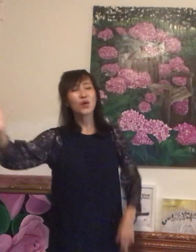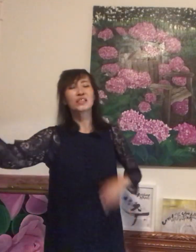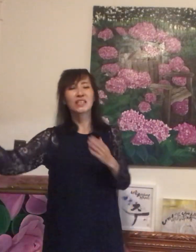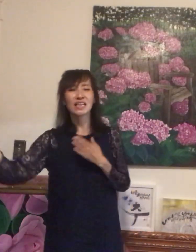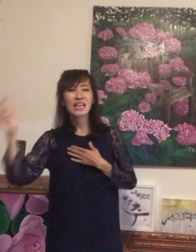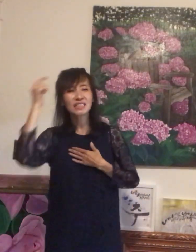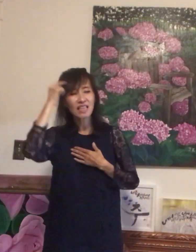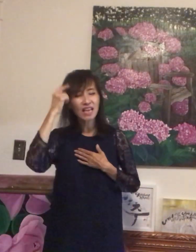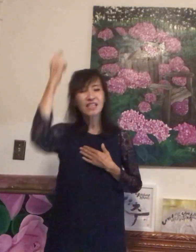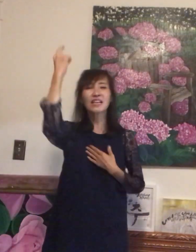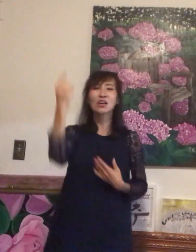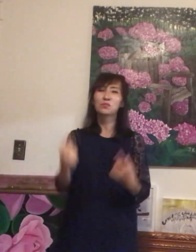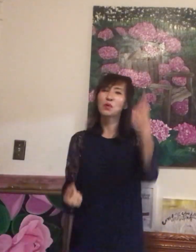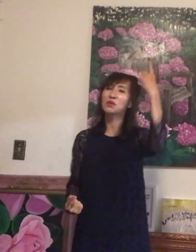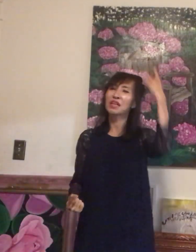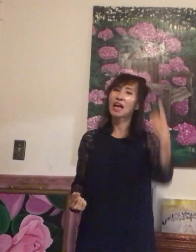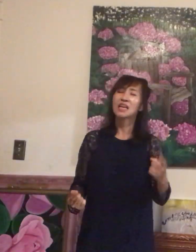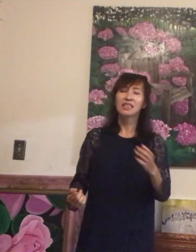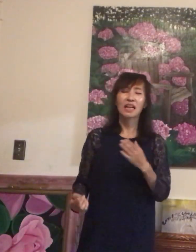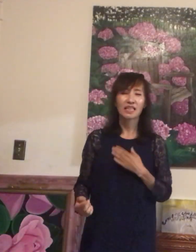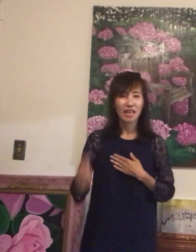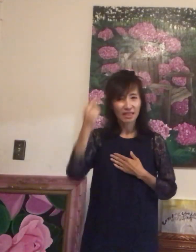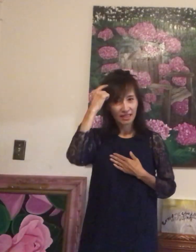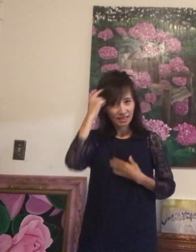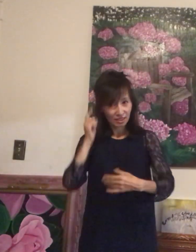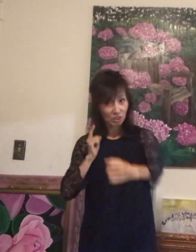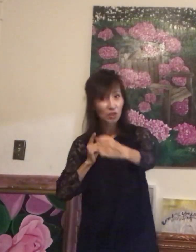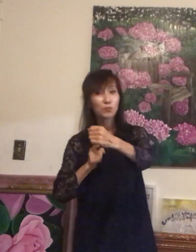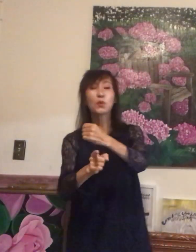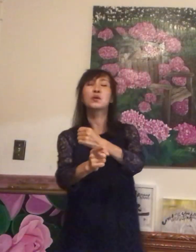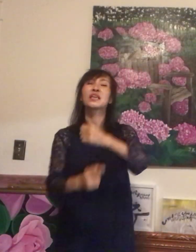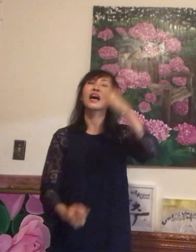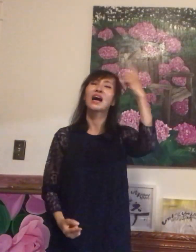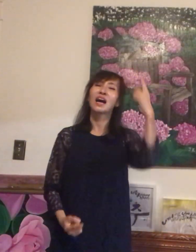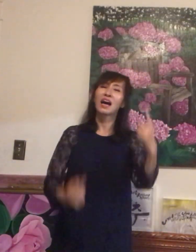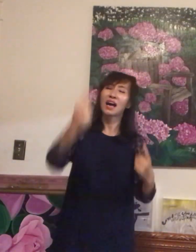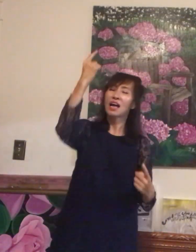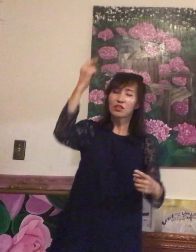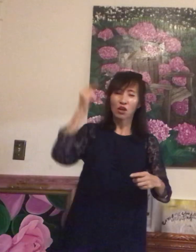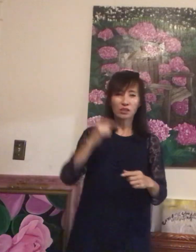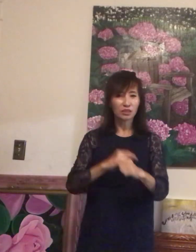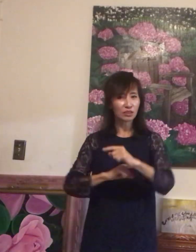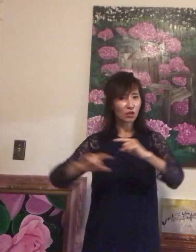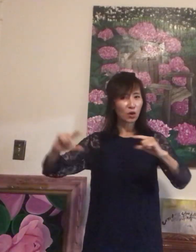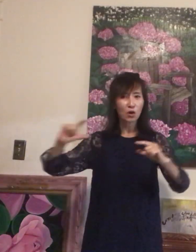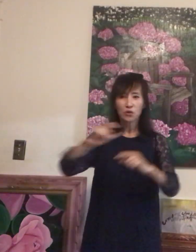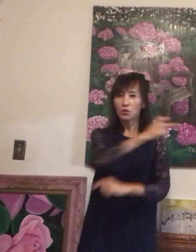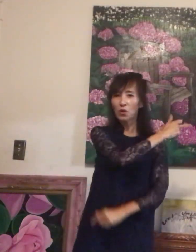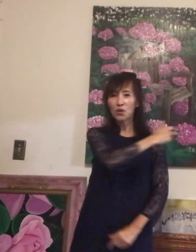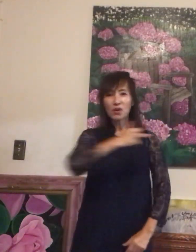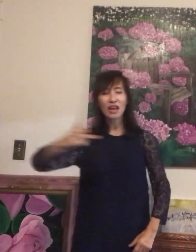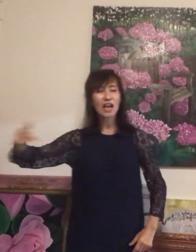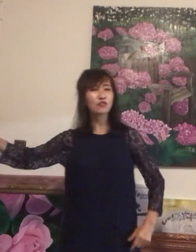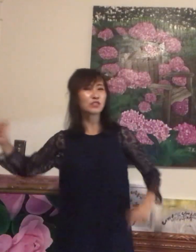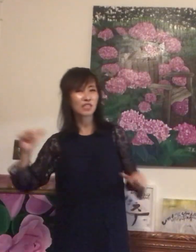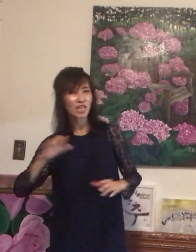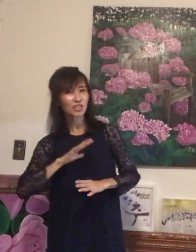나의 생각보다 나의 뜻보다 더 크고 놀라우신